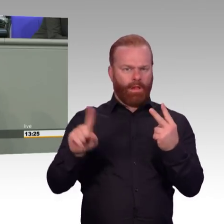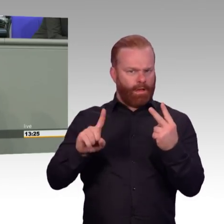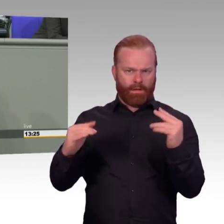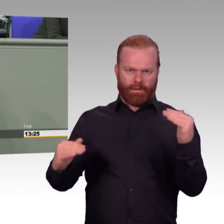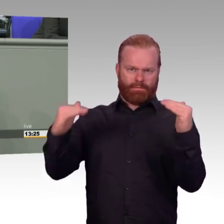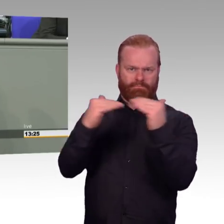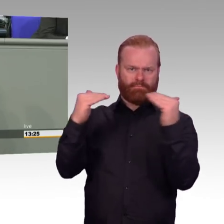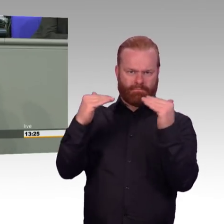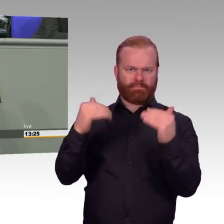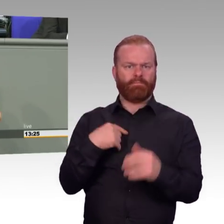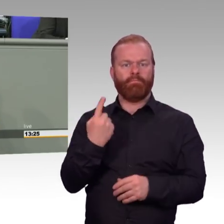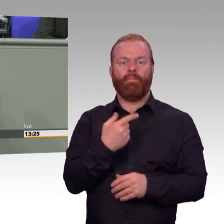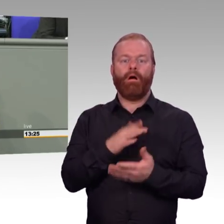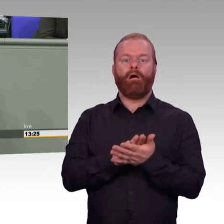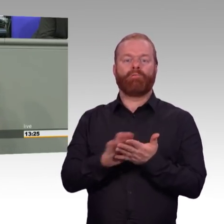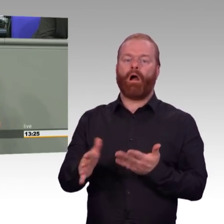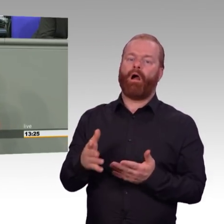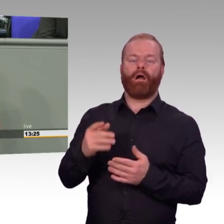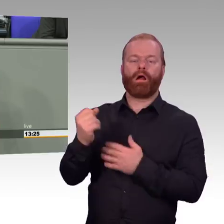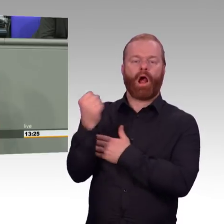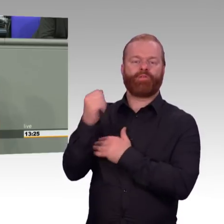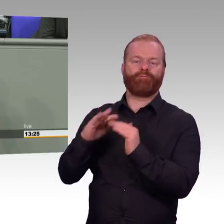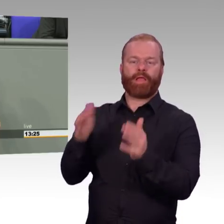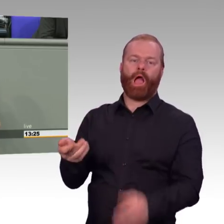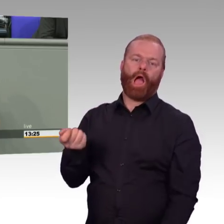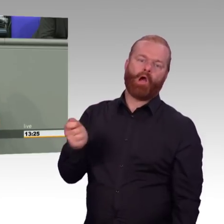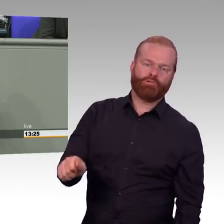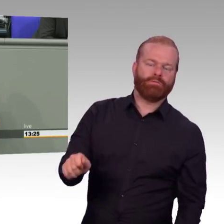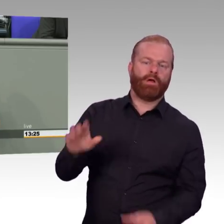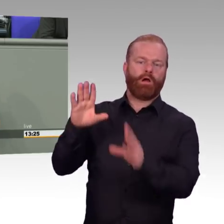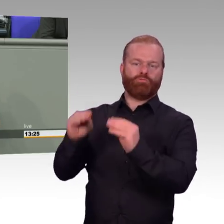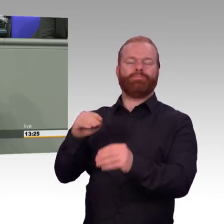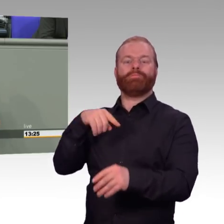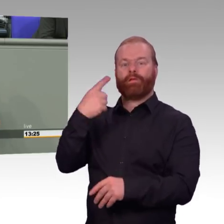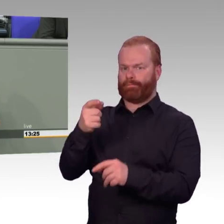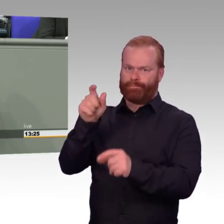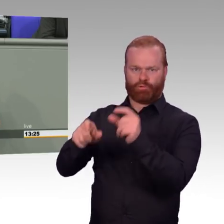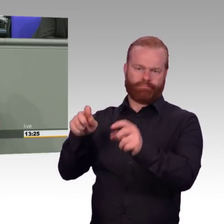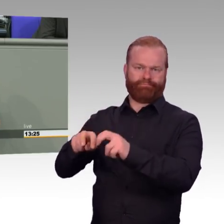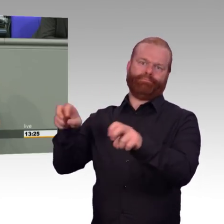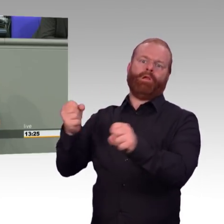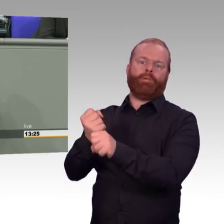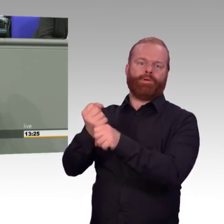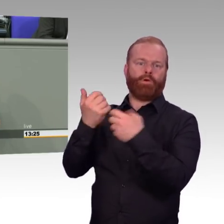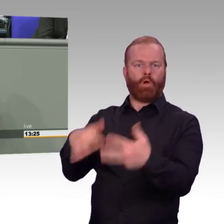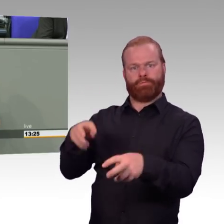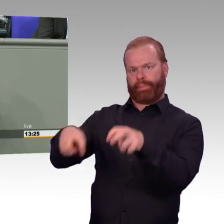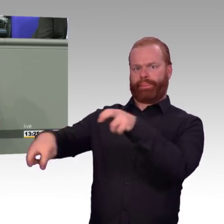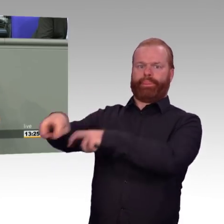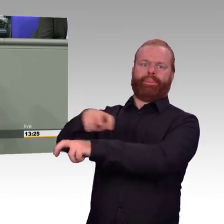Perspektive. Und nicht nur ein paar Projekte, die irgendwann mal beendet sind. Nicht nur weiße Salbe. Sie müssen uns glauben, dass wir ihre Betroffenheit